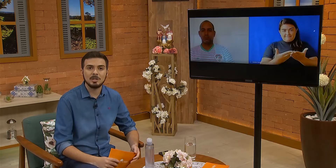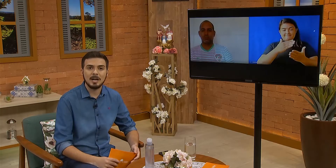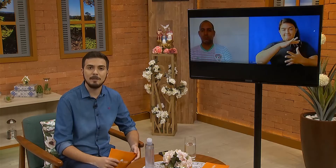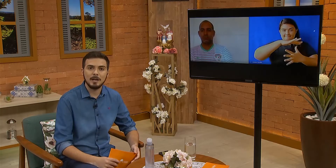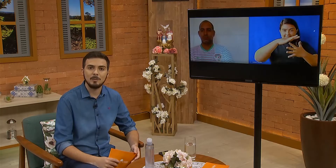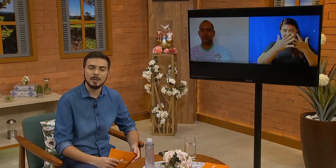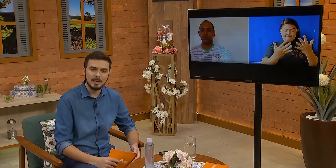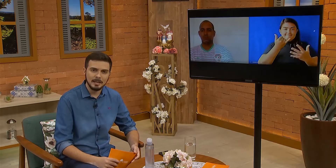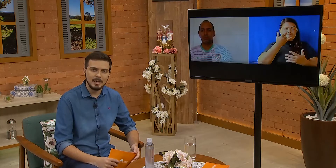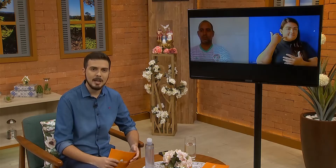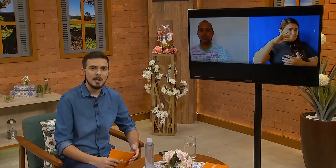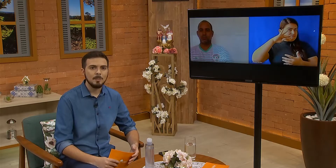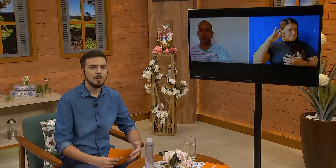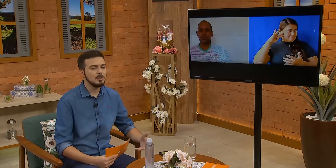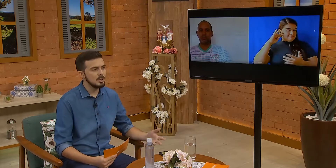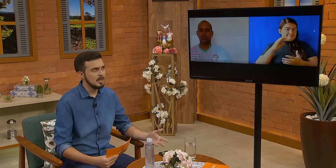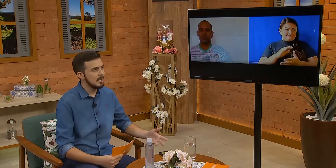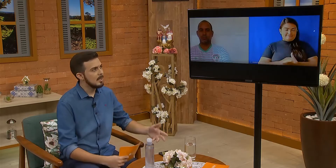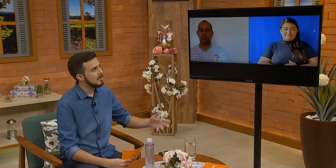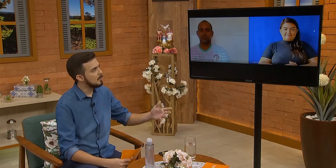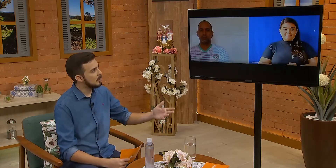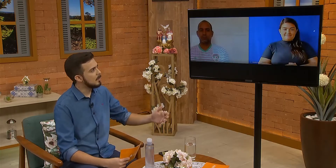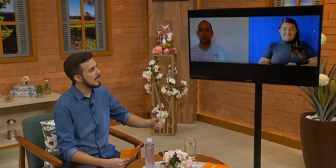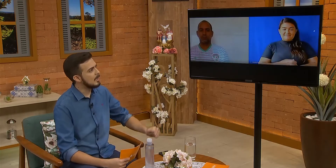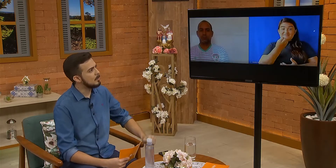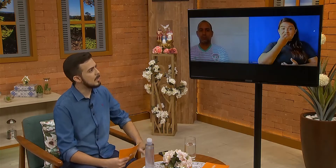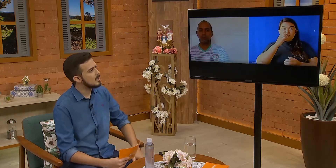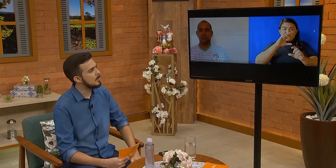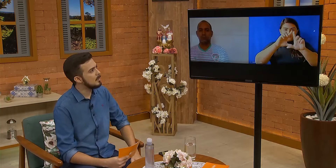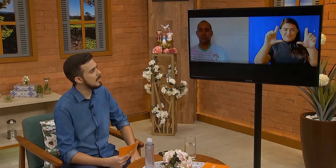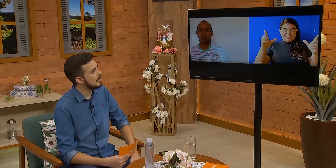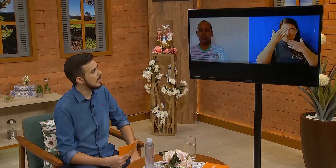Carvalho Pereira. Bom dia, muito obrigado pela disponibilidade.